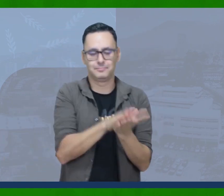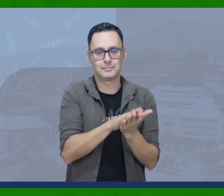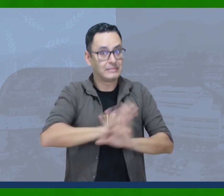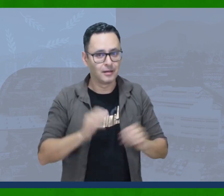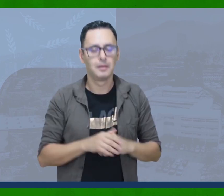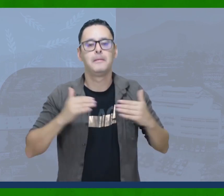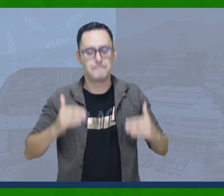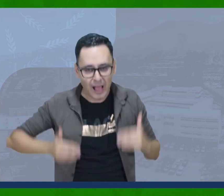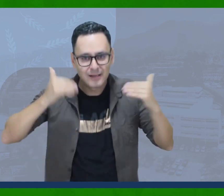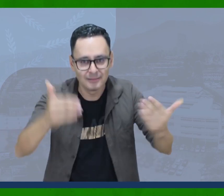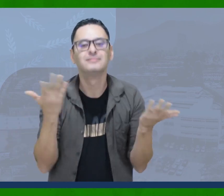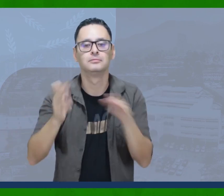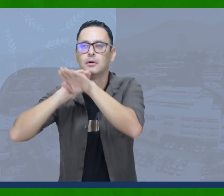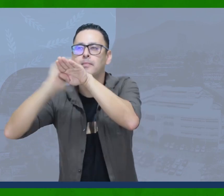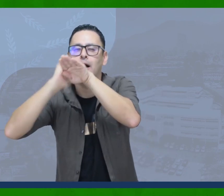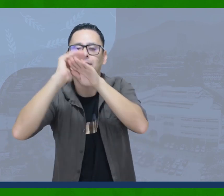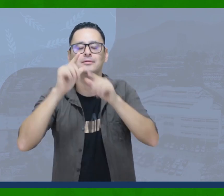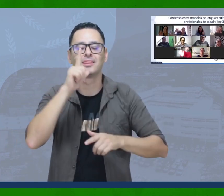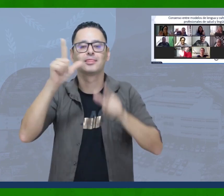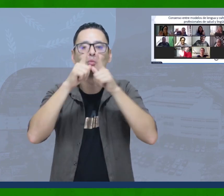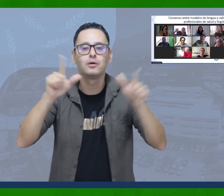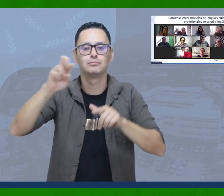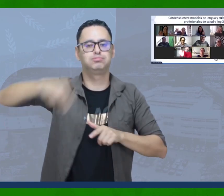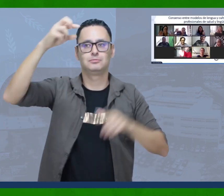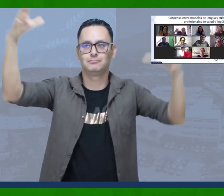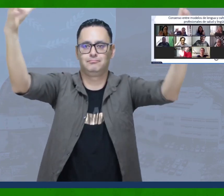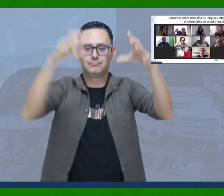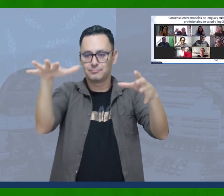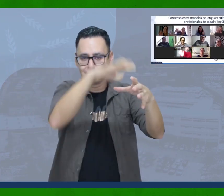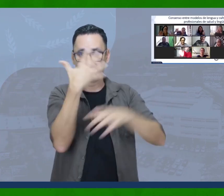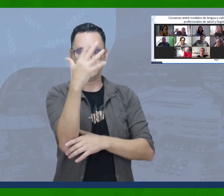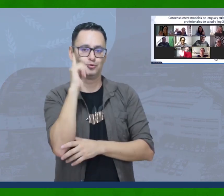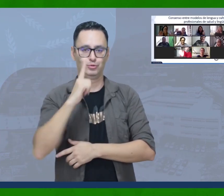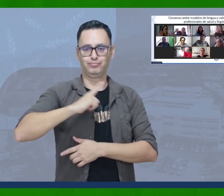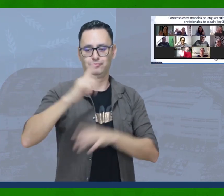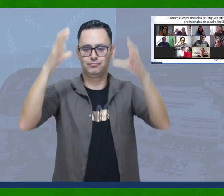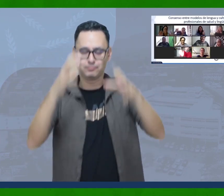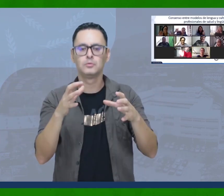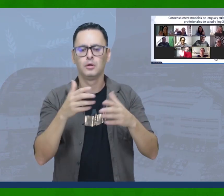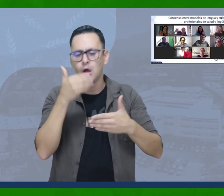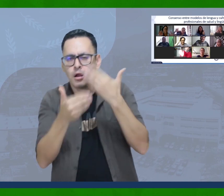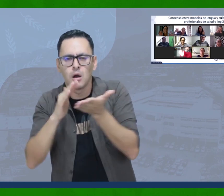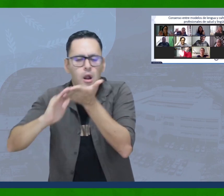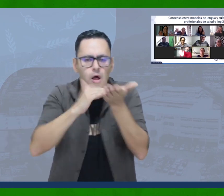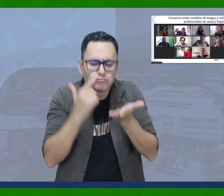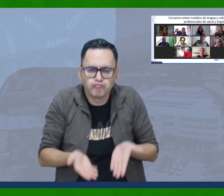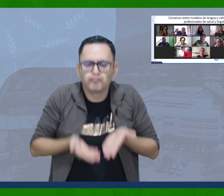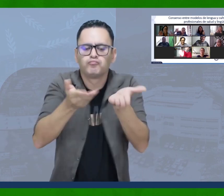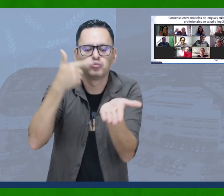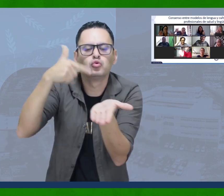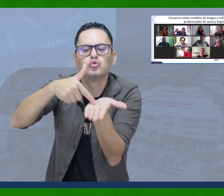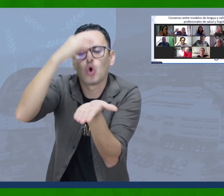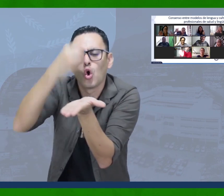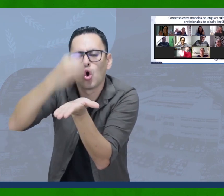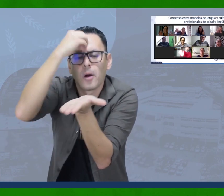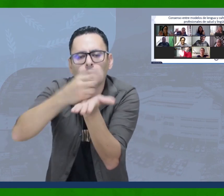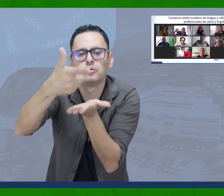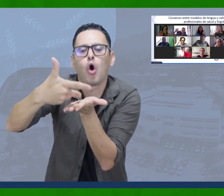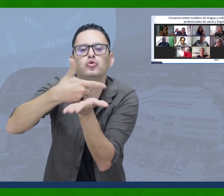Después de tener esta nueva información, se procede a invitar a los profesionales y lingüistas a reunirse con cinco líderes sordos